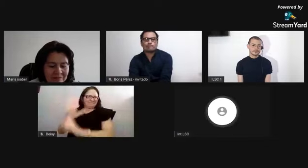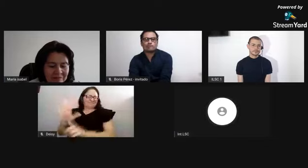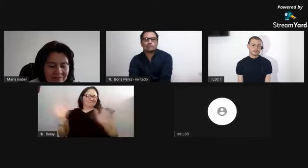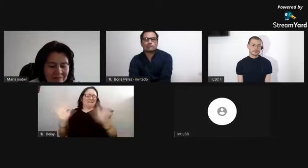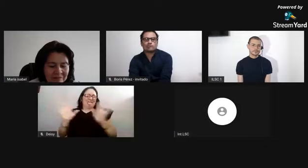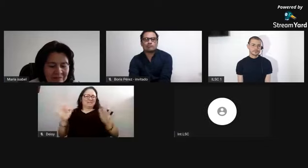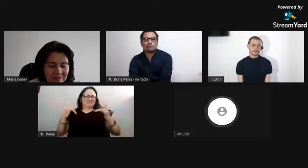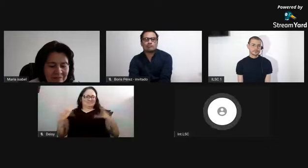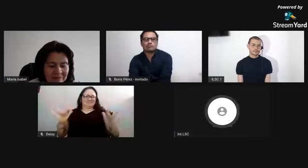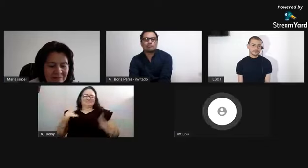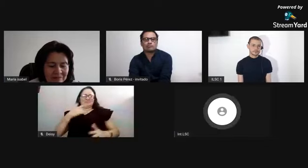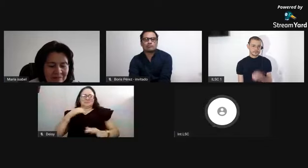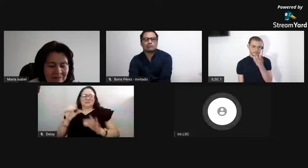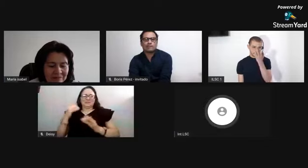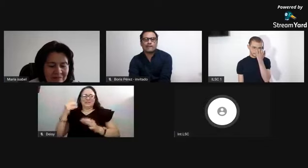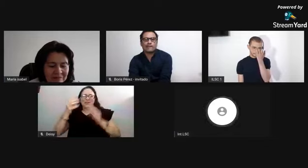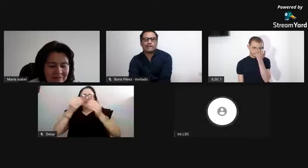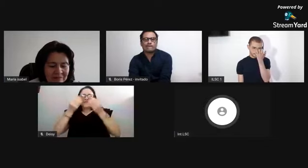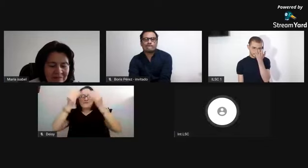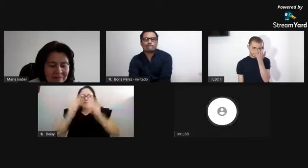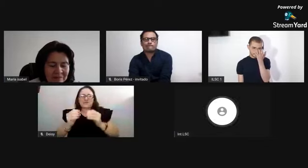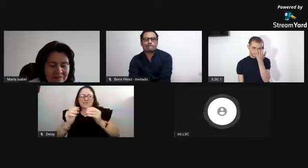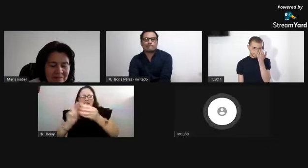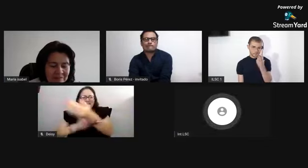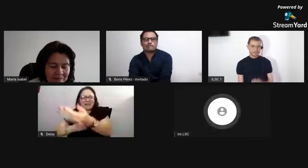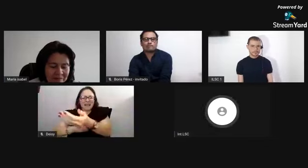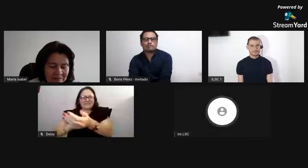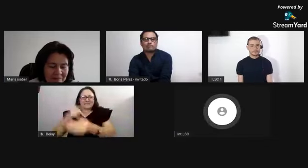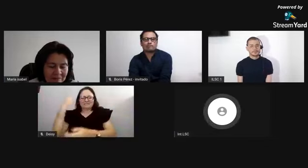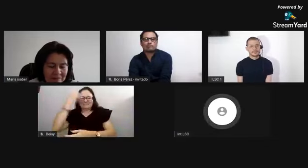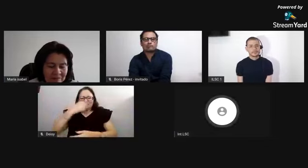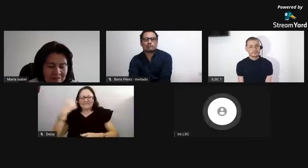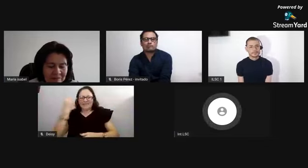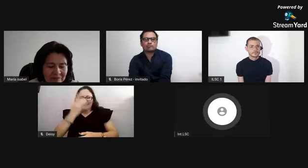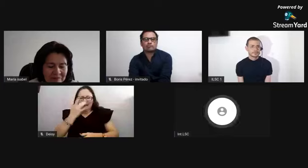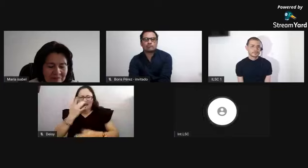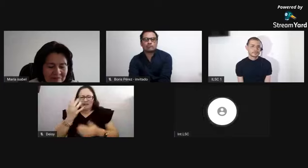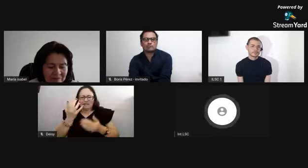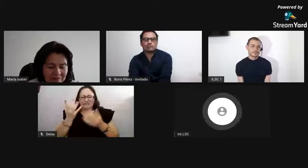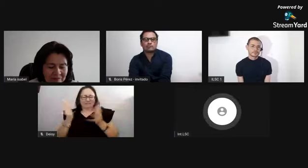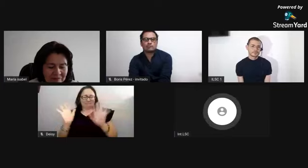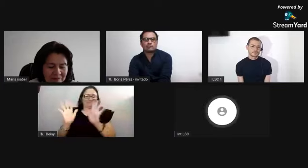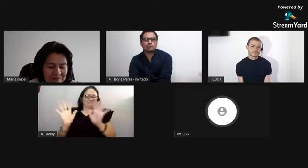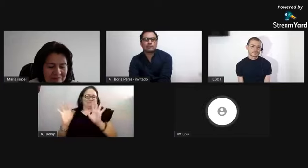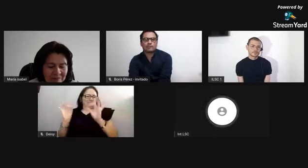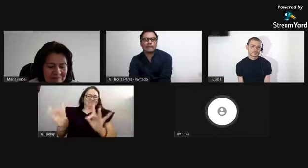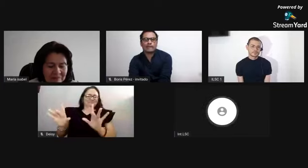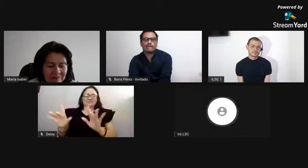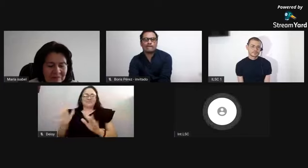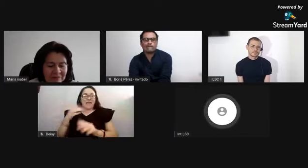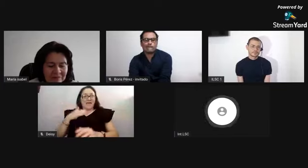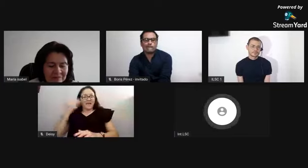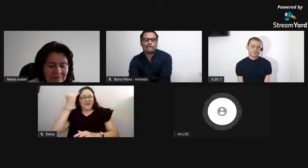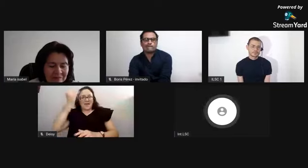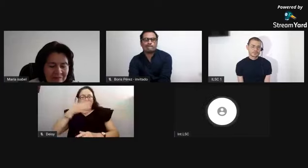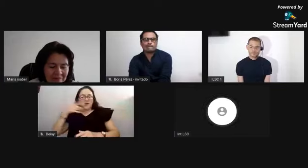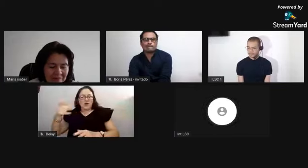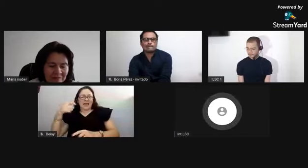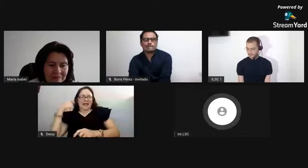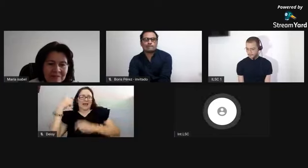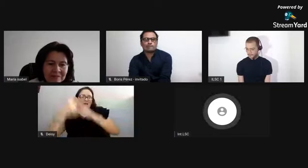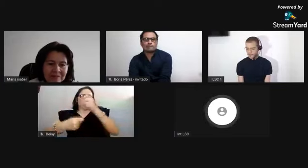¿sí? No sé si de pronto se constituya en una palabra racista, una palabra